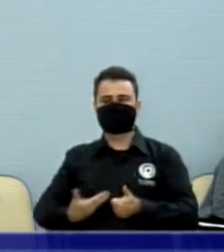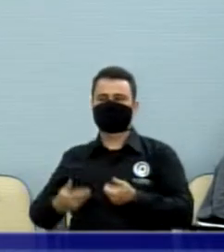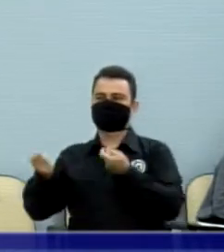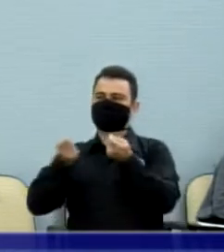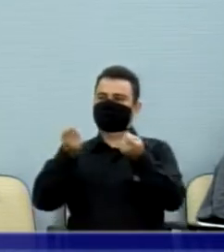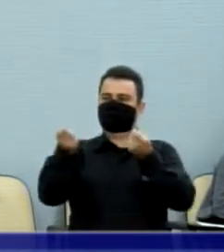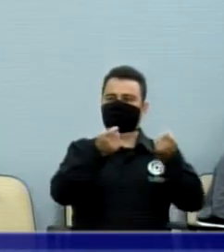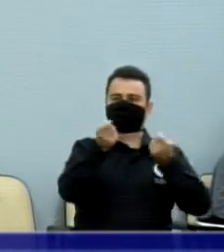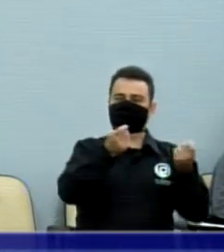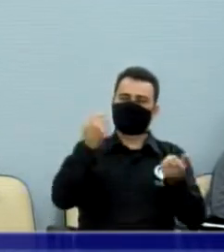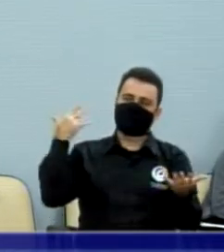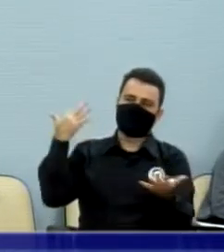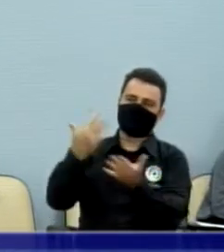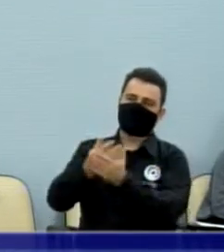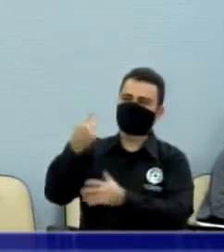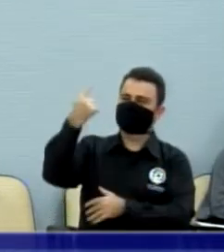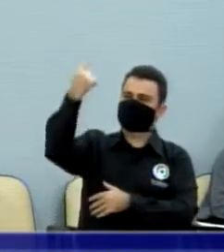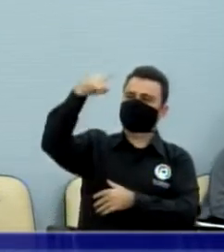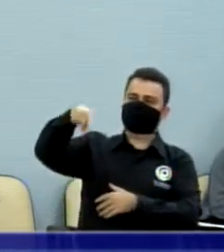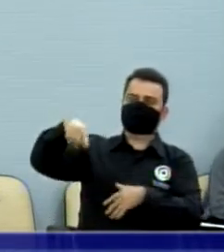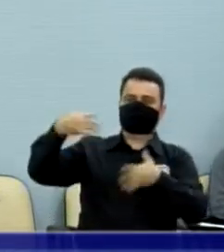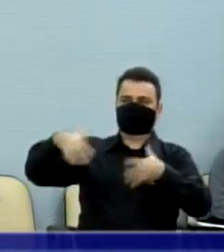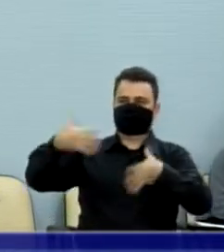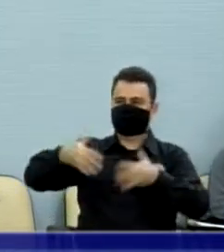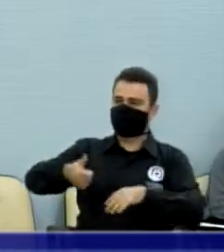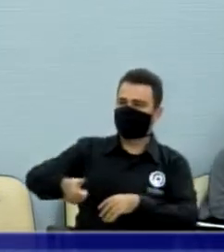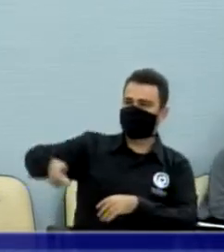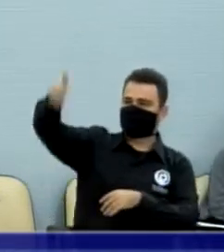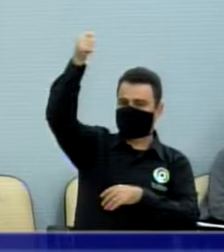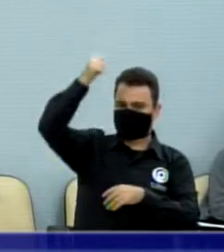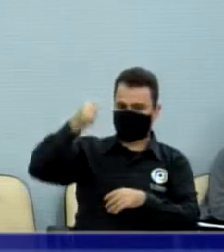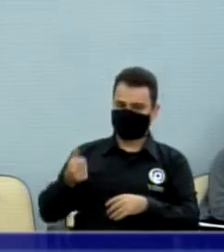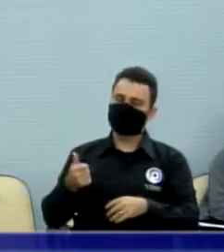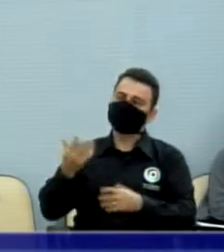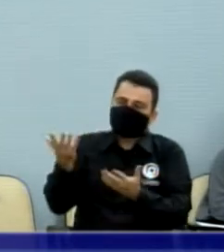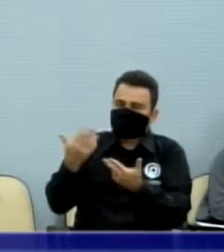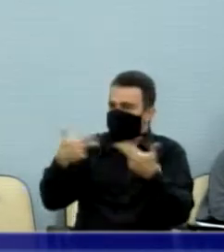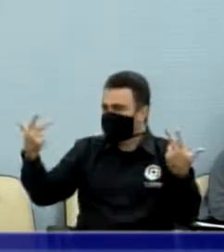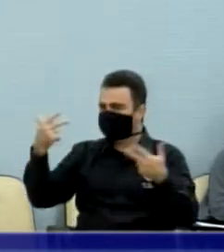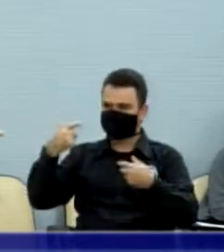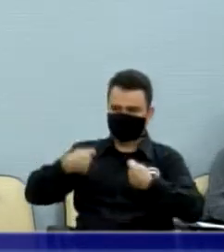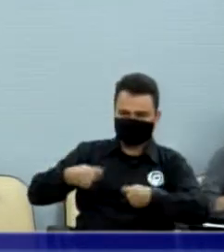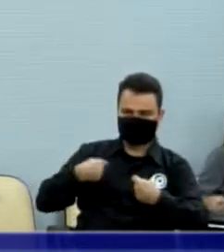história do nosso Estado. Parabéns, Deus te acompanhe e conte muito com este vereador.